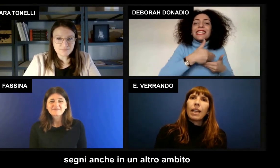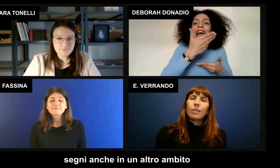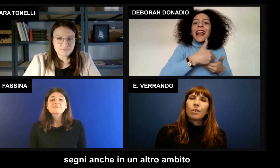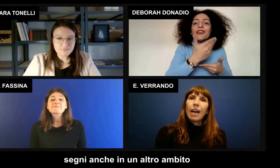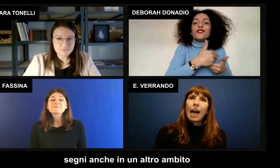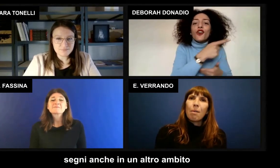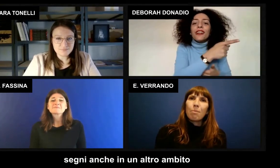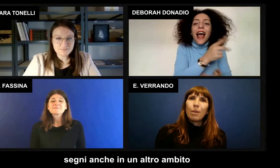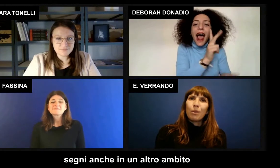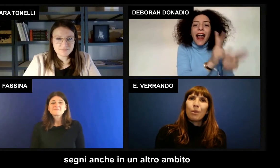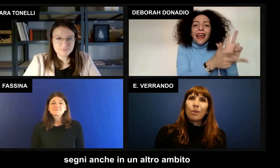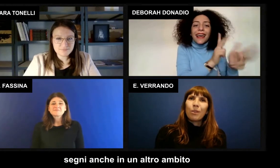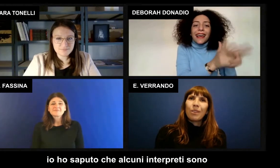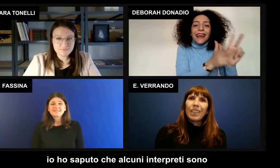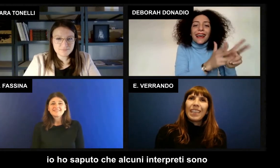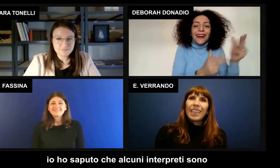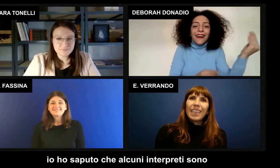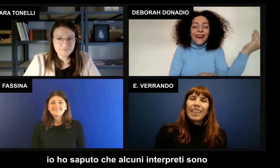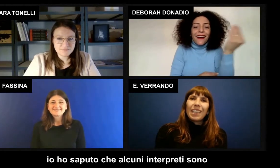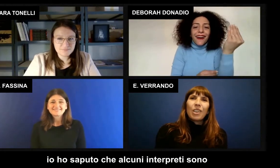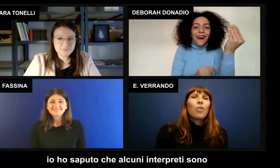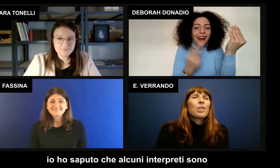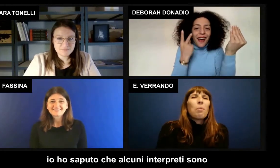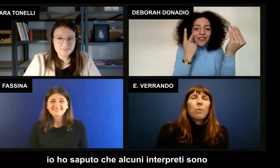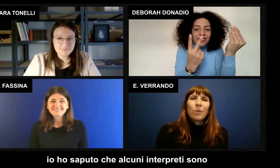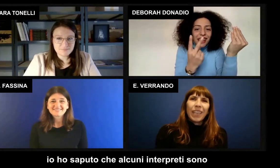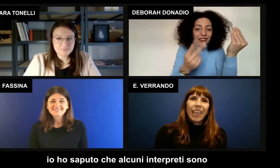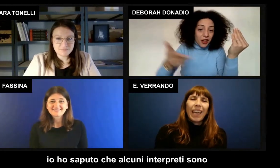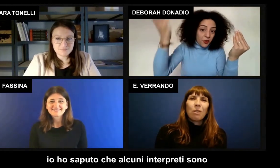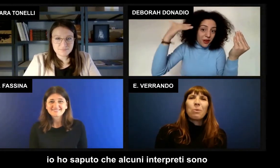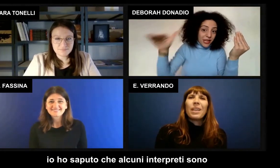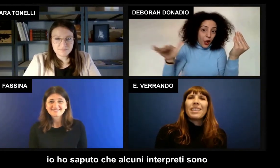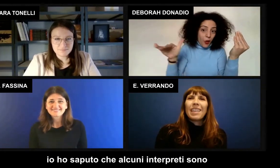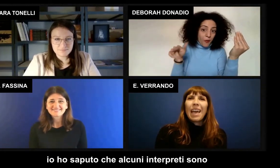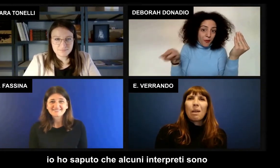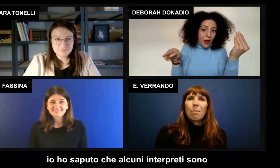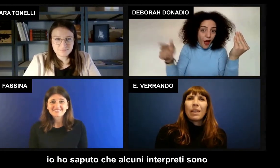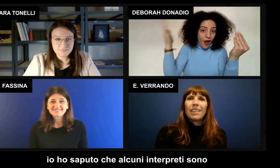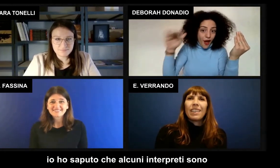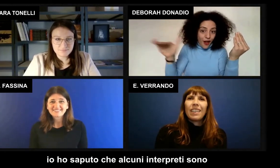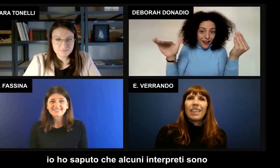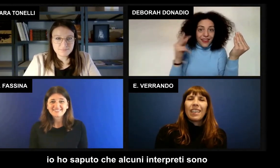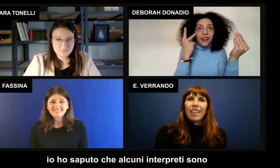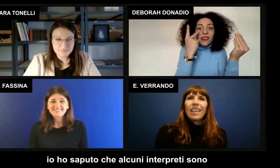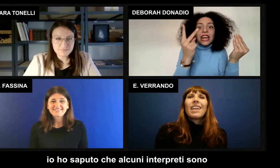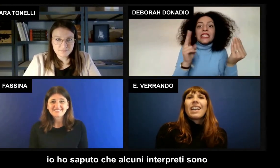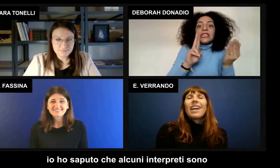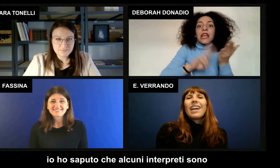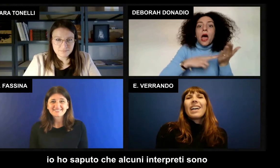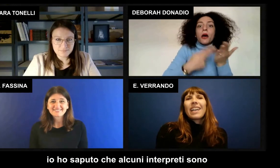anche in un altro ambito io ho saputo che alcuni interpreti